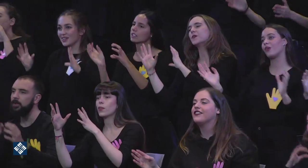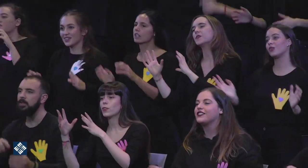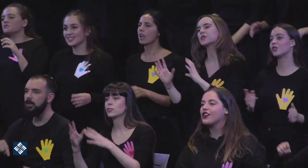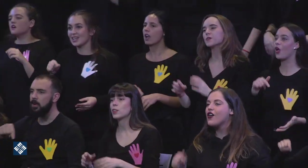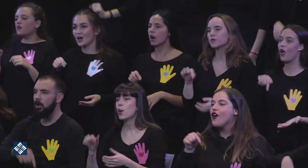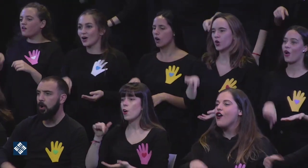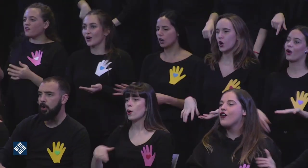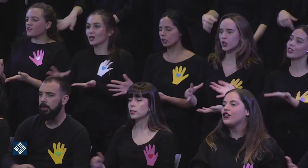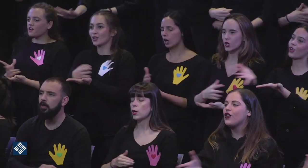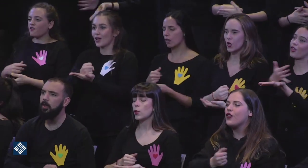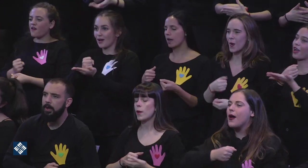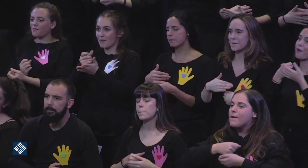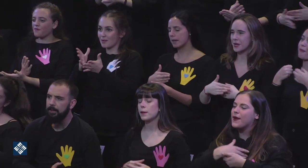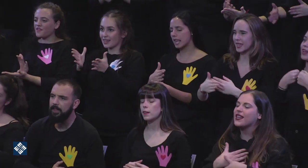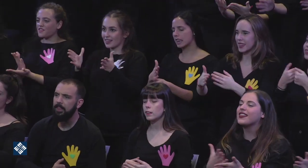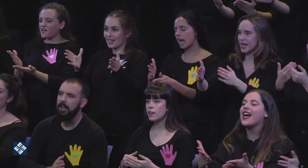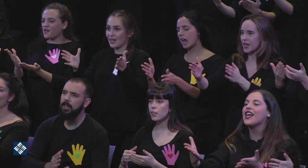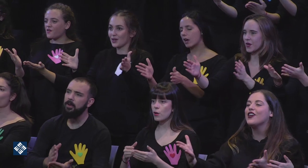Hoy todo ha empezado,